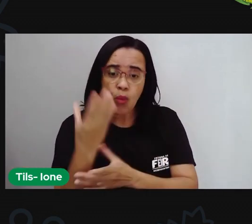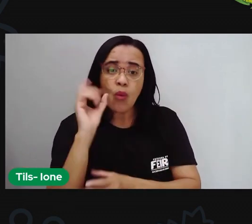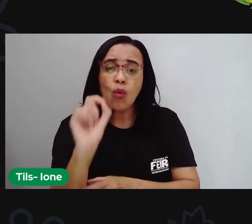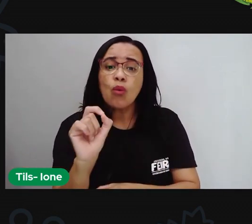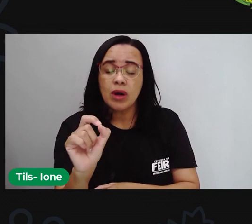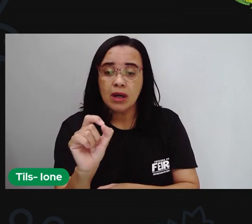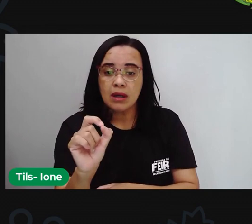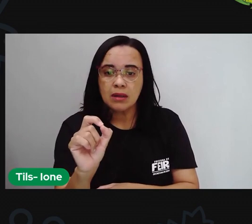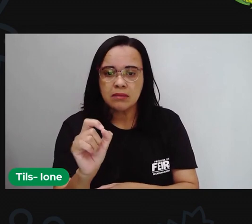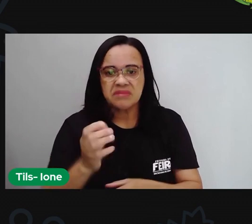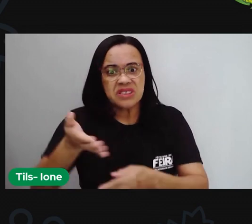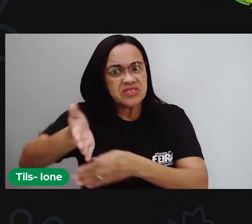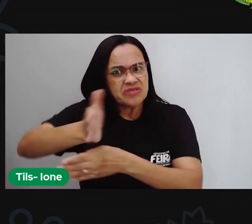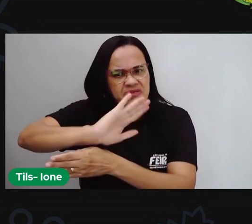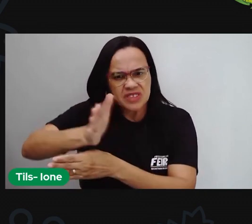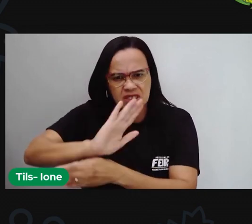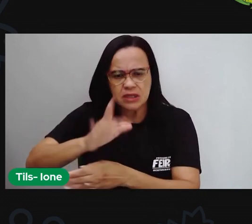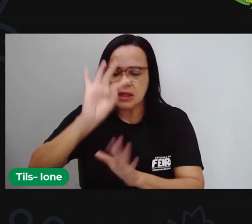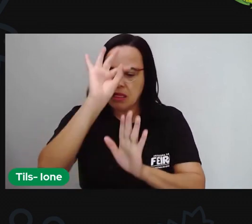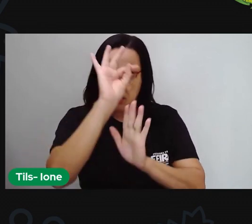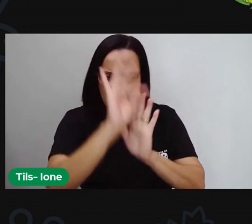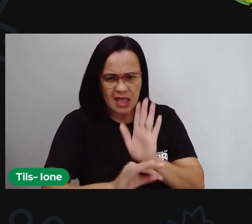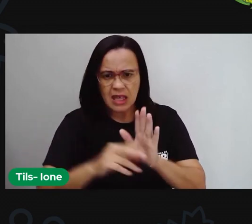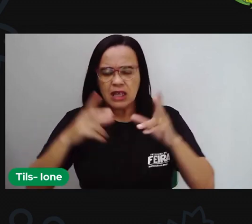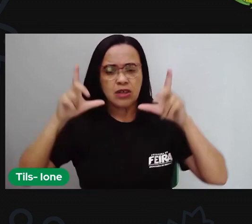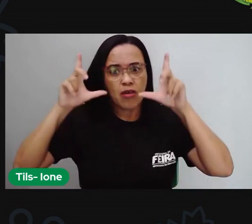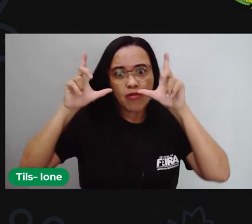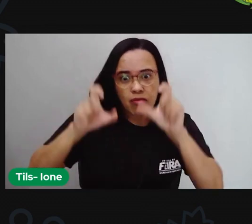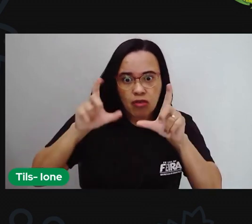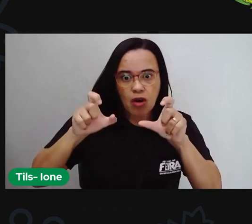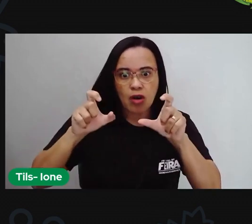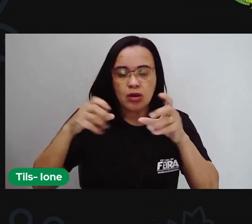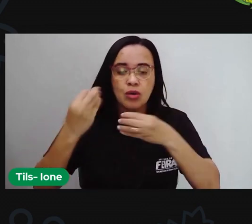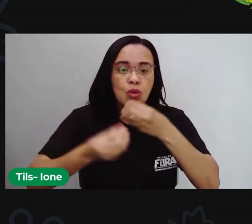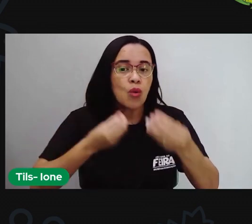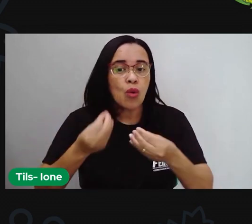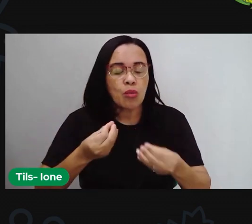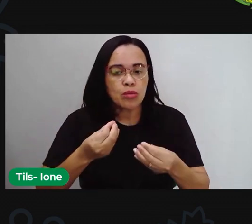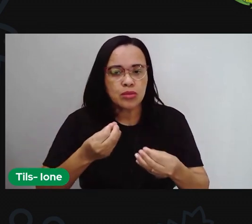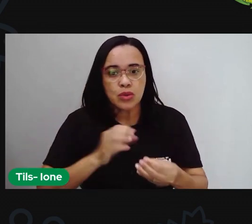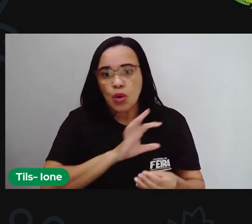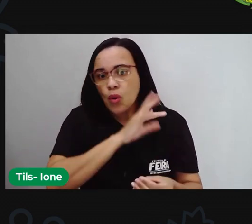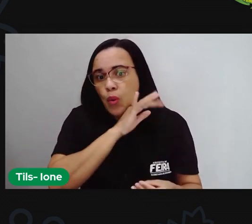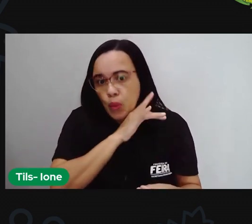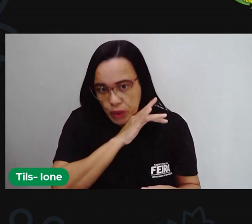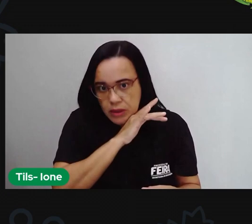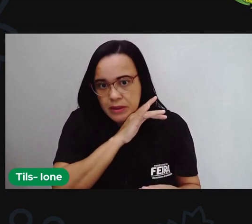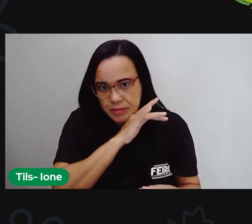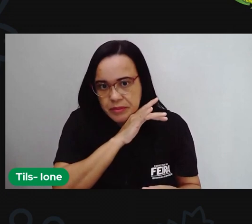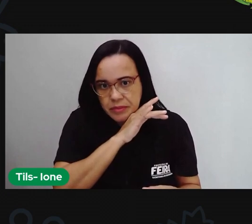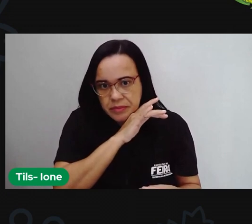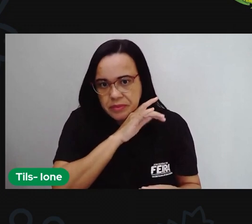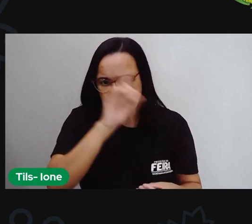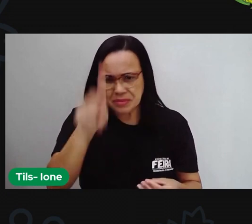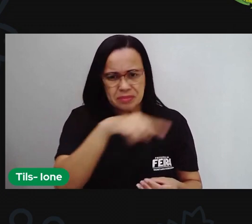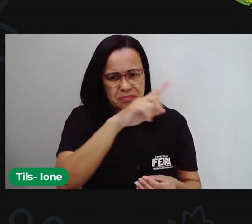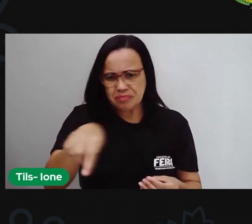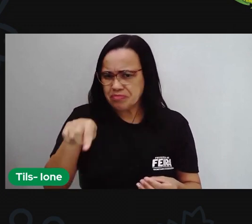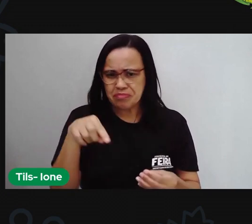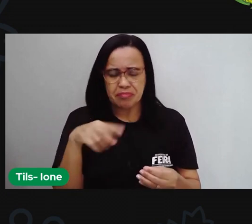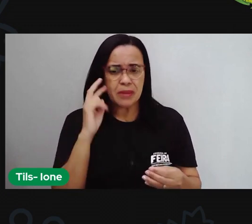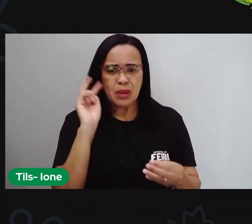assuntos vídeos textos imagens que não vale a pena olhar que não vale a pena estudar